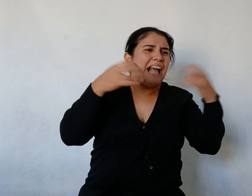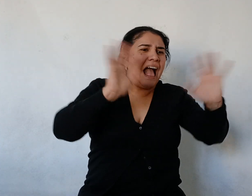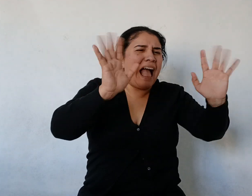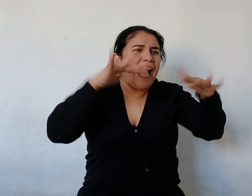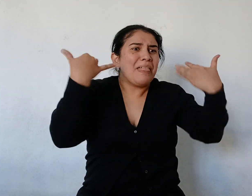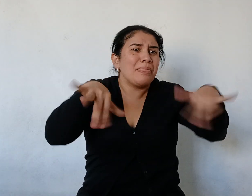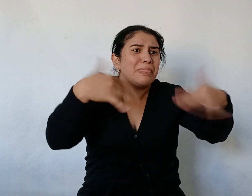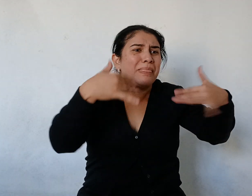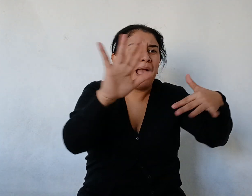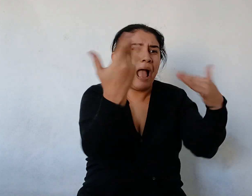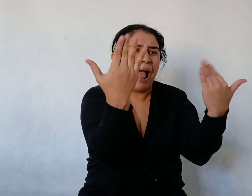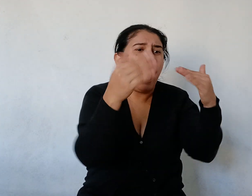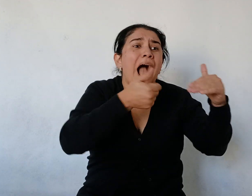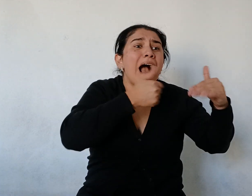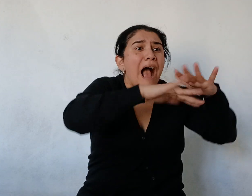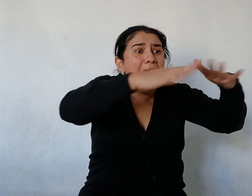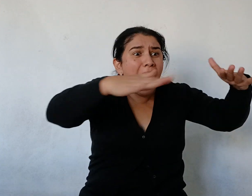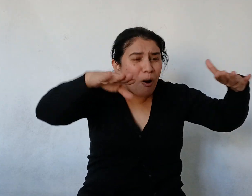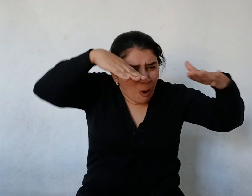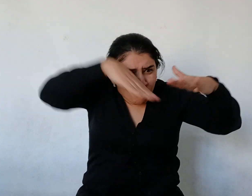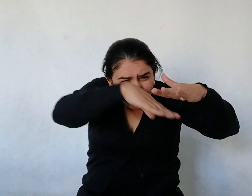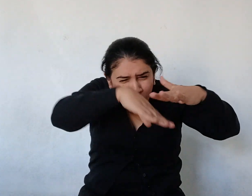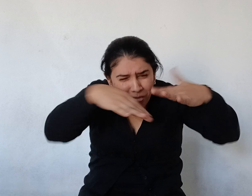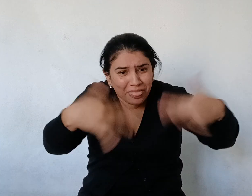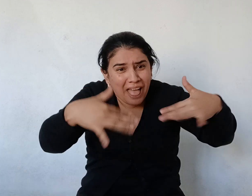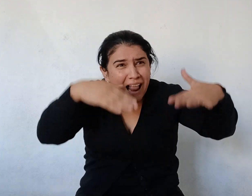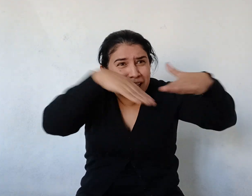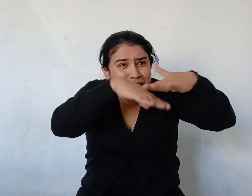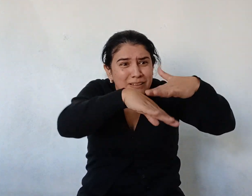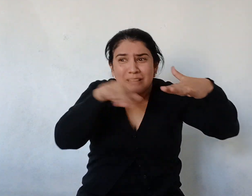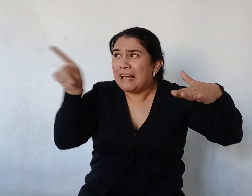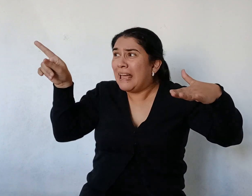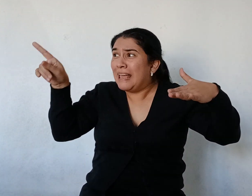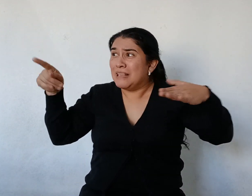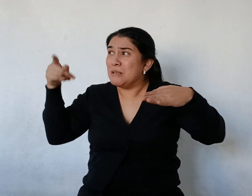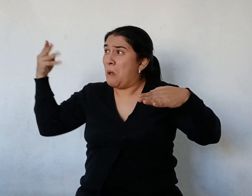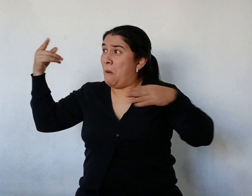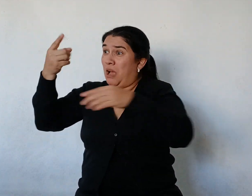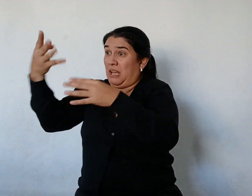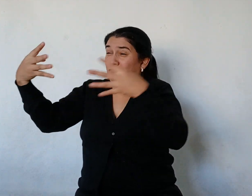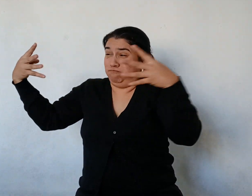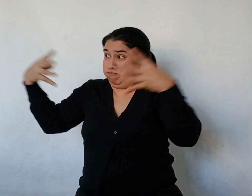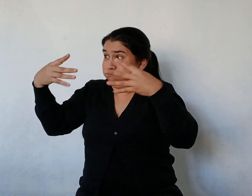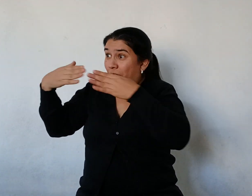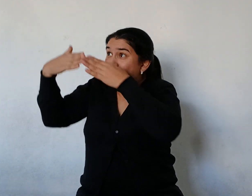Ligero Es un buque de guerra Cuidado Escóndanse Los